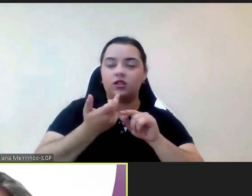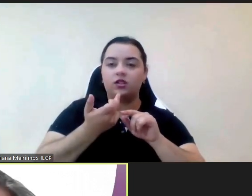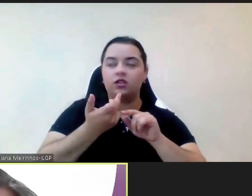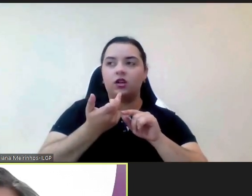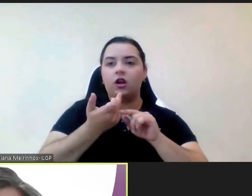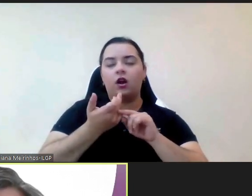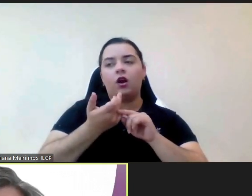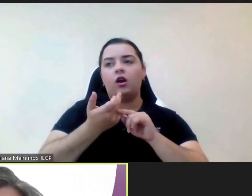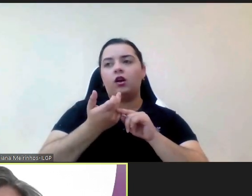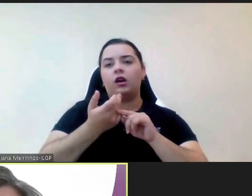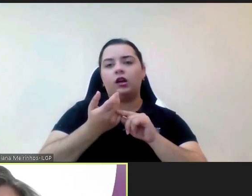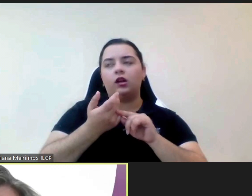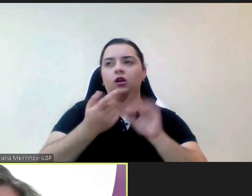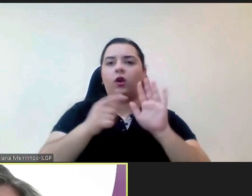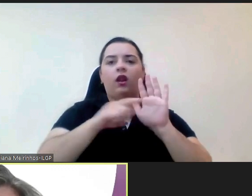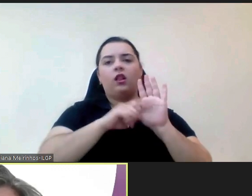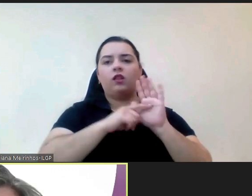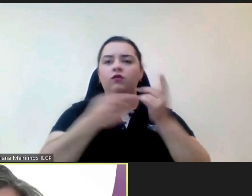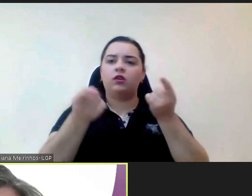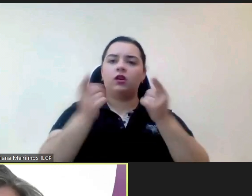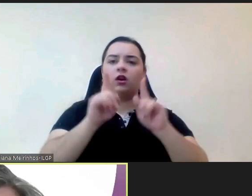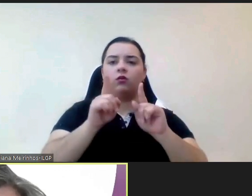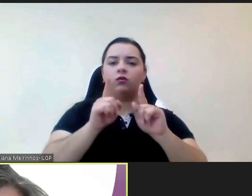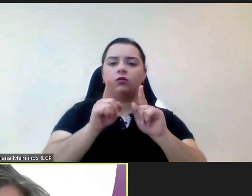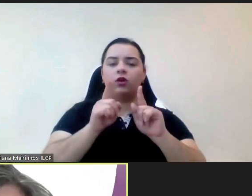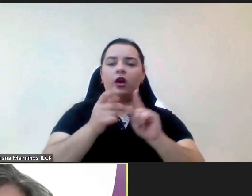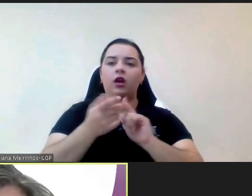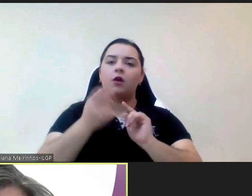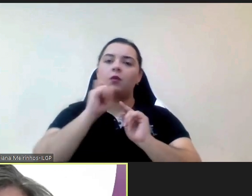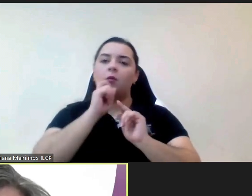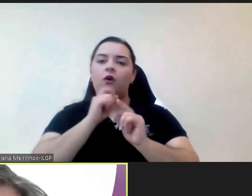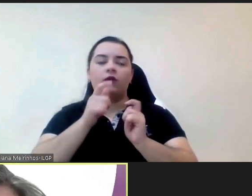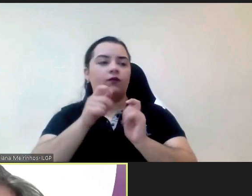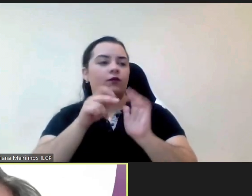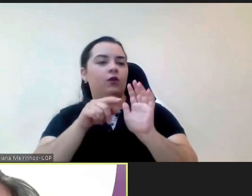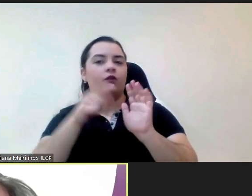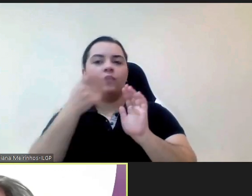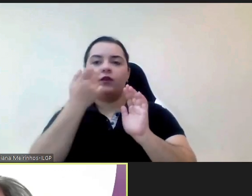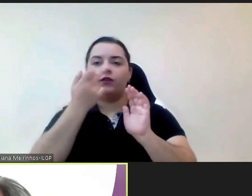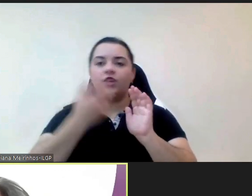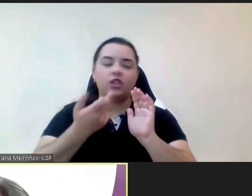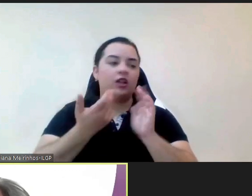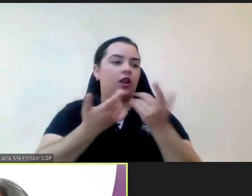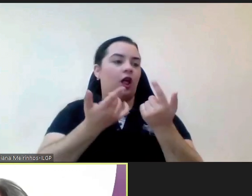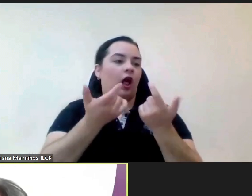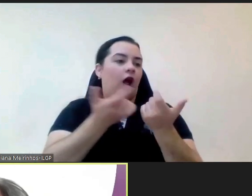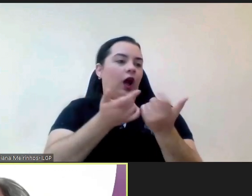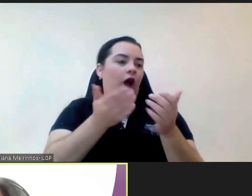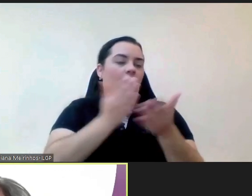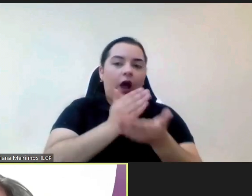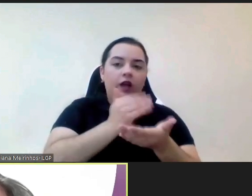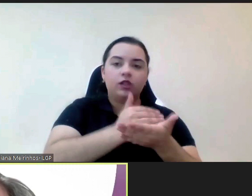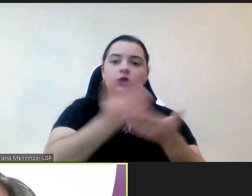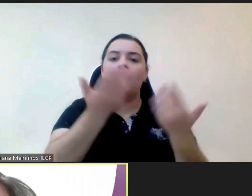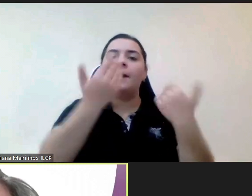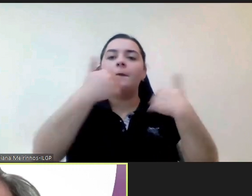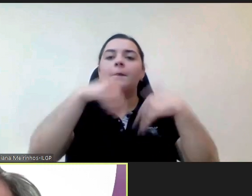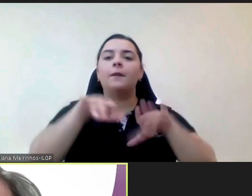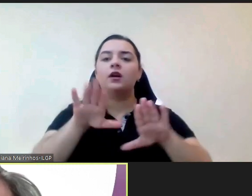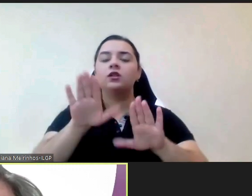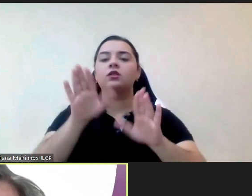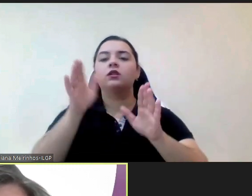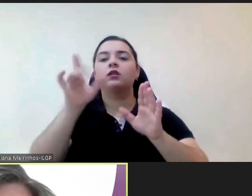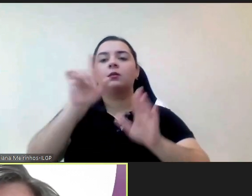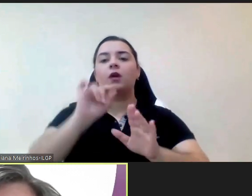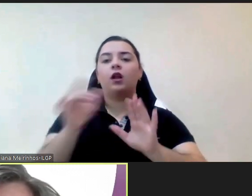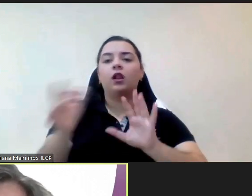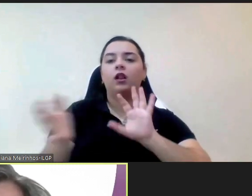vários setores mas podemos falar dessa vulnerabilidade também como referia em termos interseccionais hoje fala-se muito da discriminação